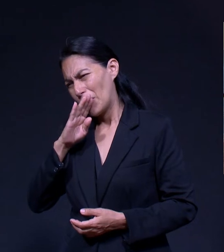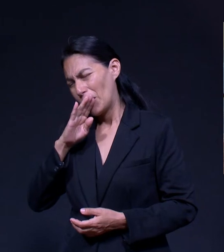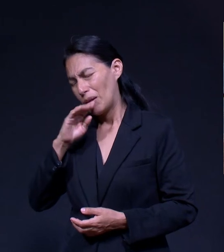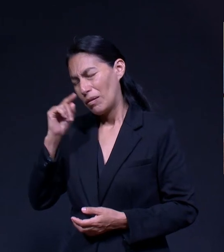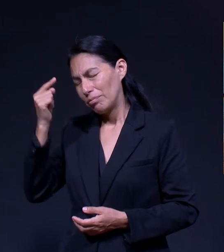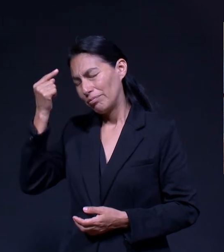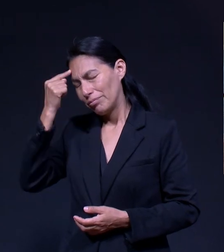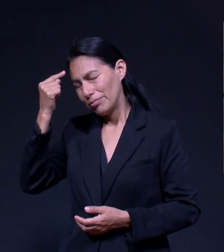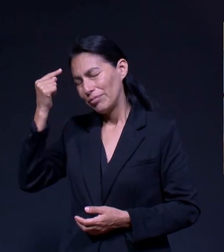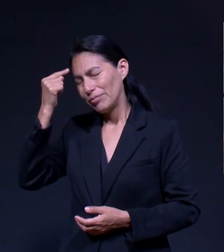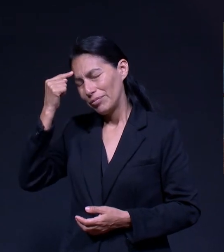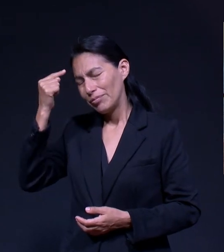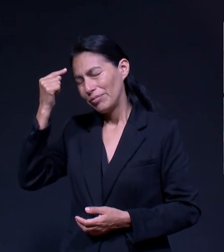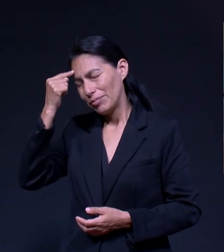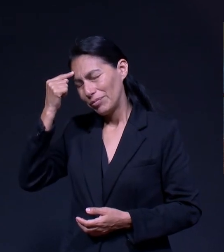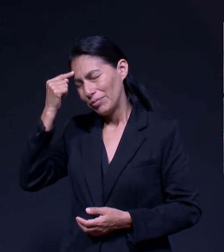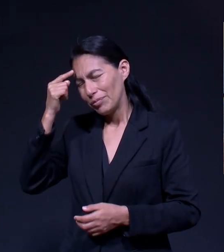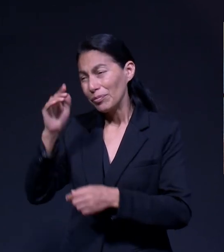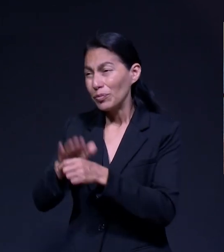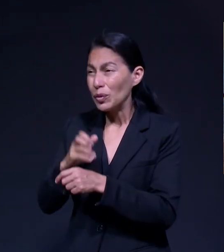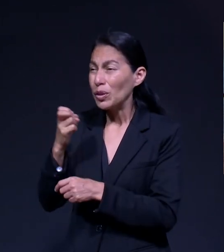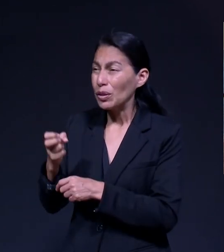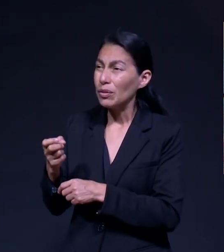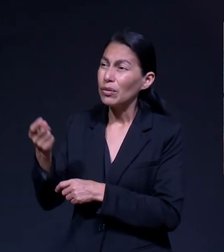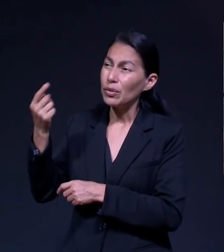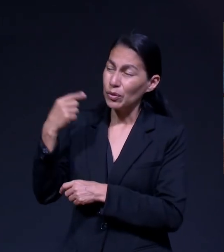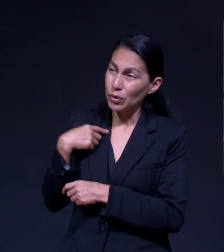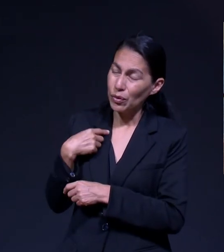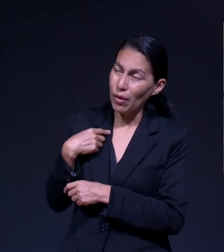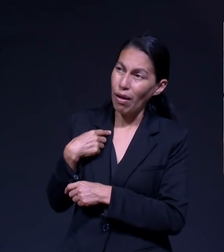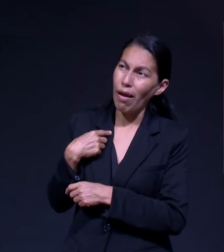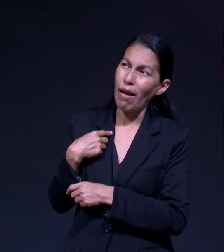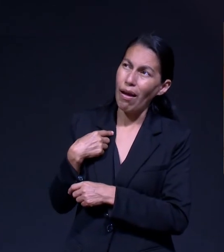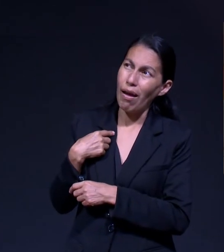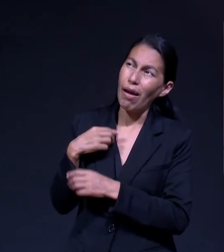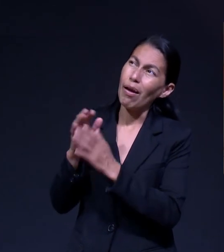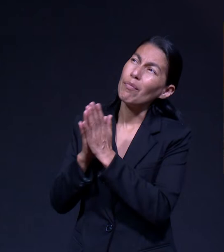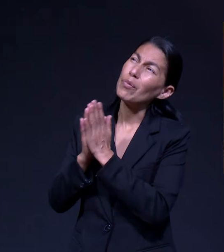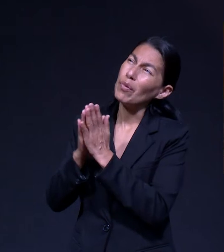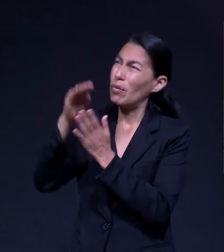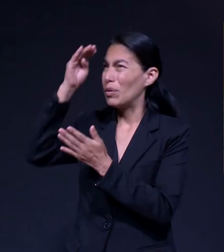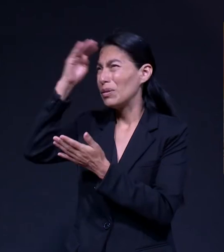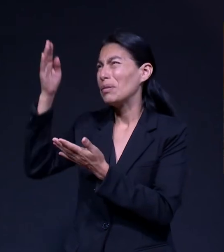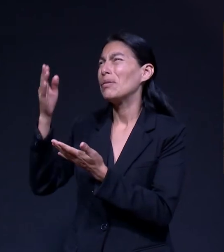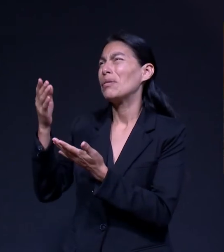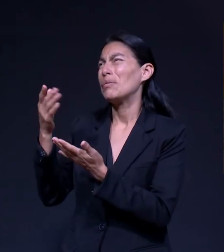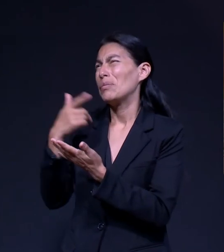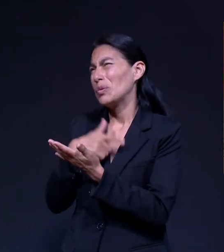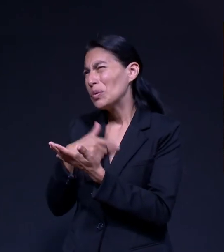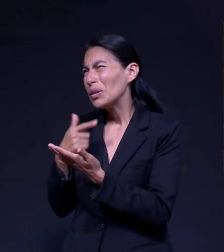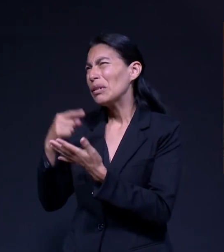motivó A siempre Pedirle Con detalles A Dios Mira Esto sería Genial Me encantaría Esto Que tal Si no